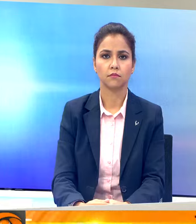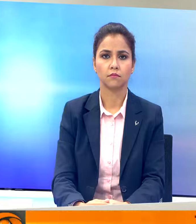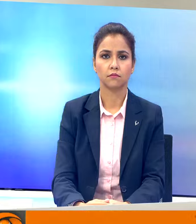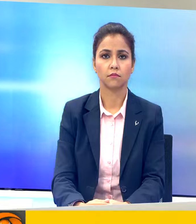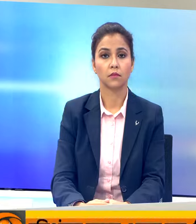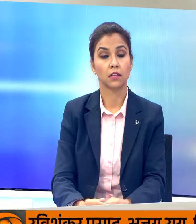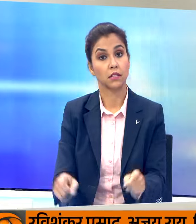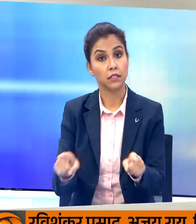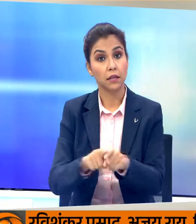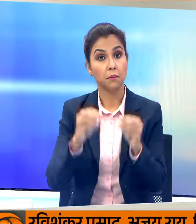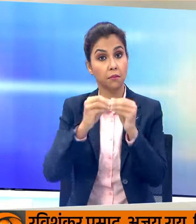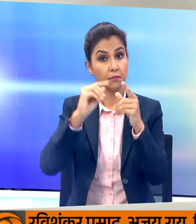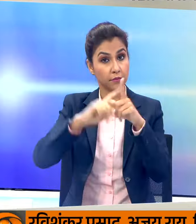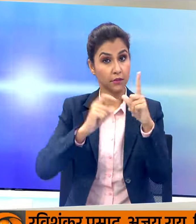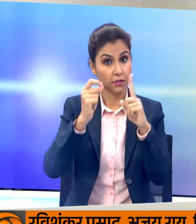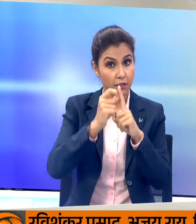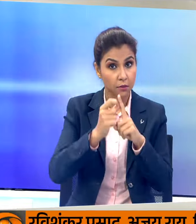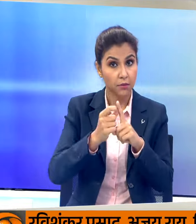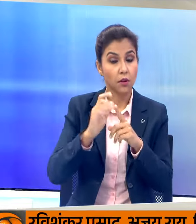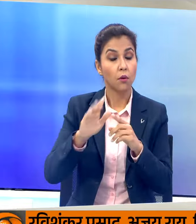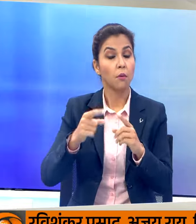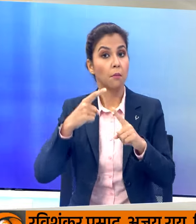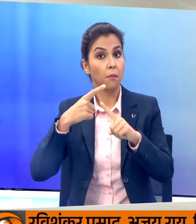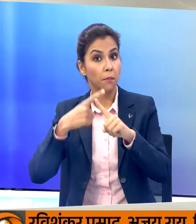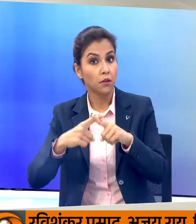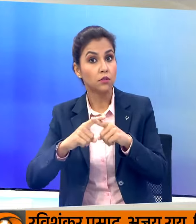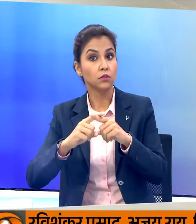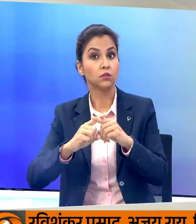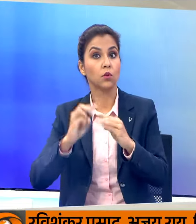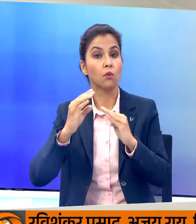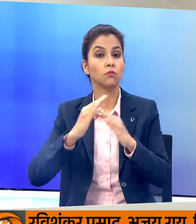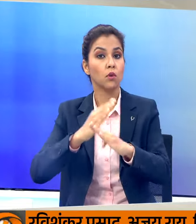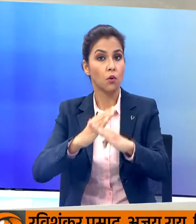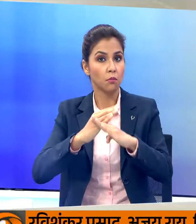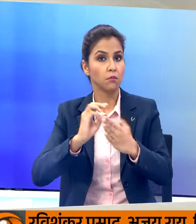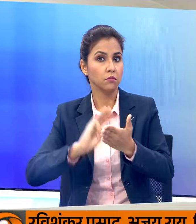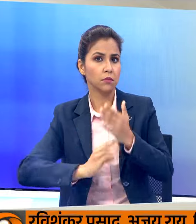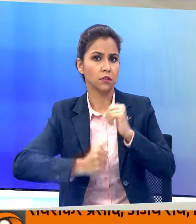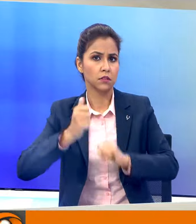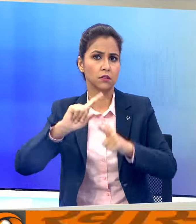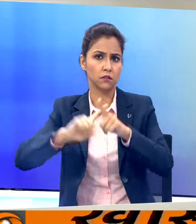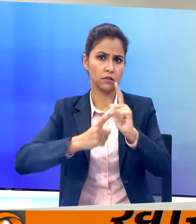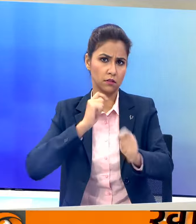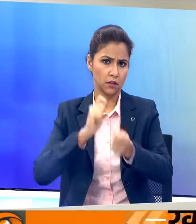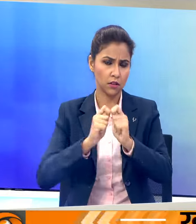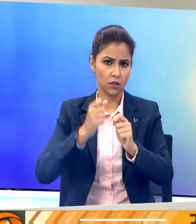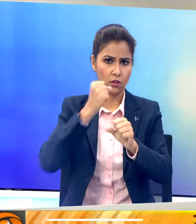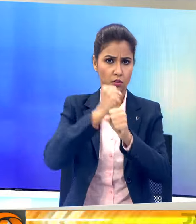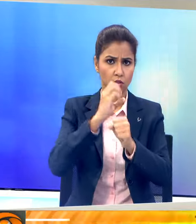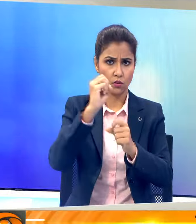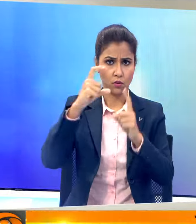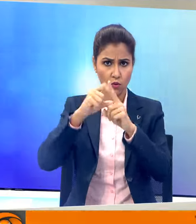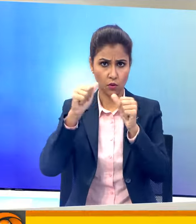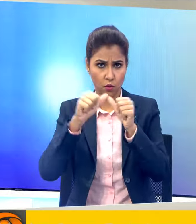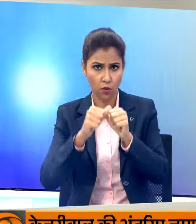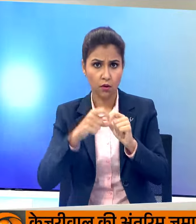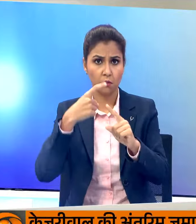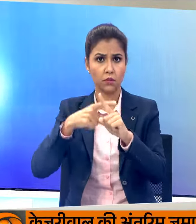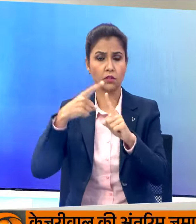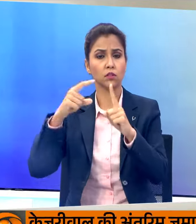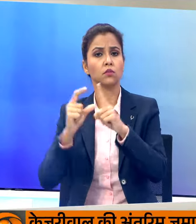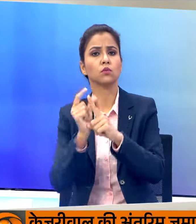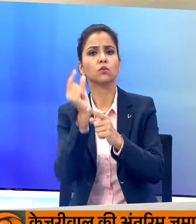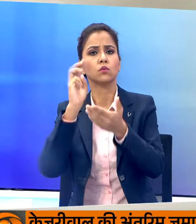वही भाजपा के वरिष्टनेता और रक्षा मंत्री राजपा सिंग जार्खन के गोड़ा और दुमका में भाजपा